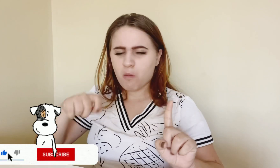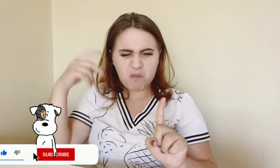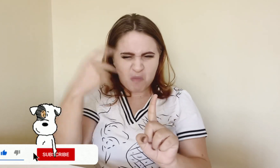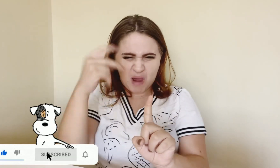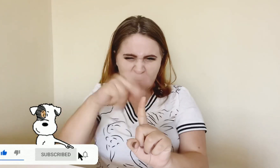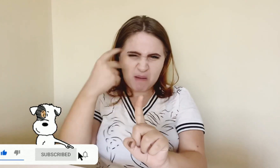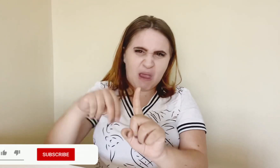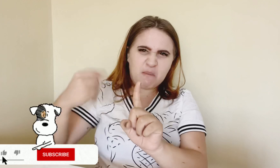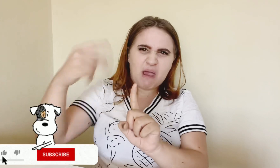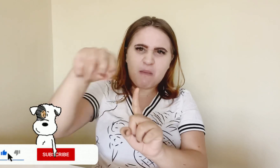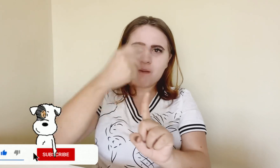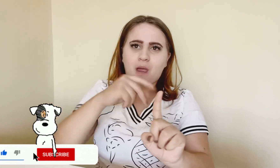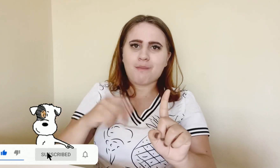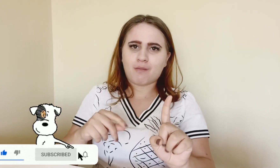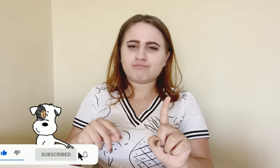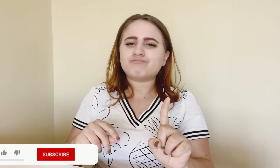O marido espancou